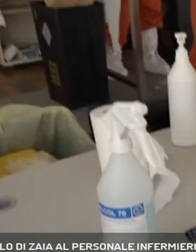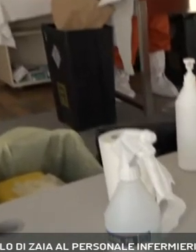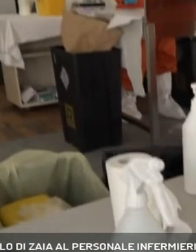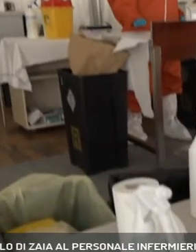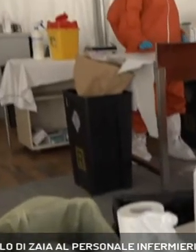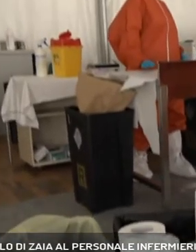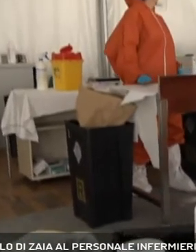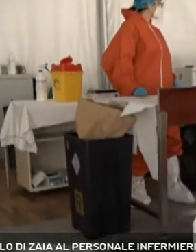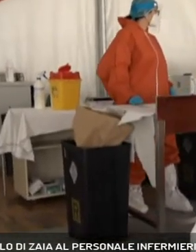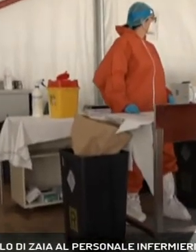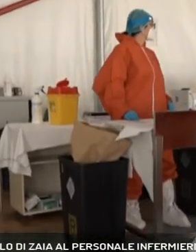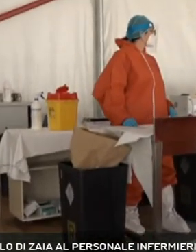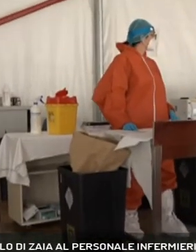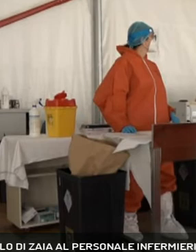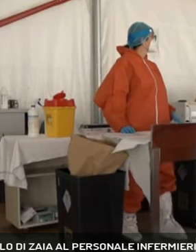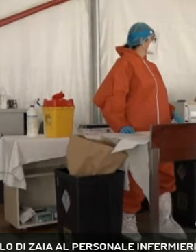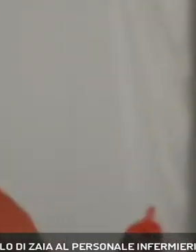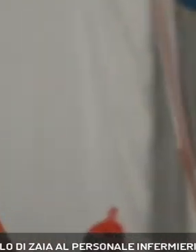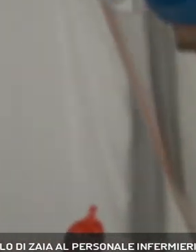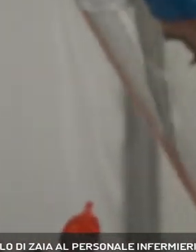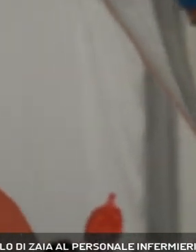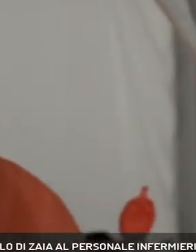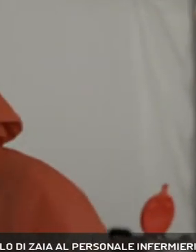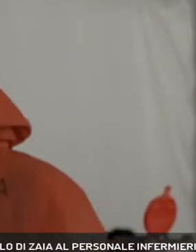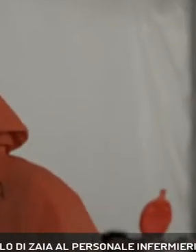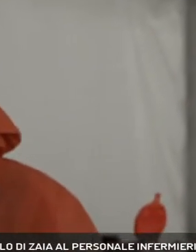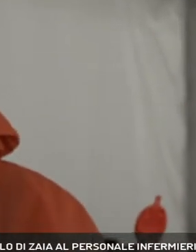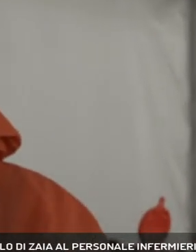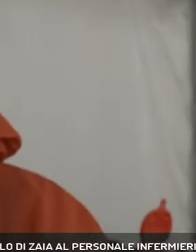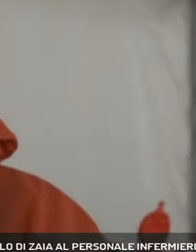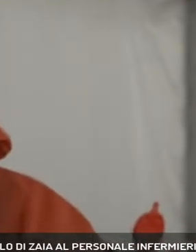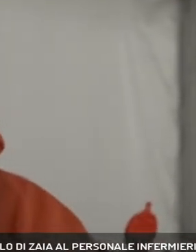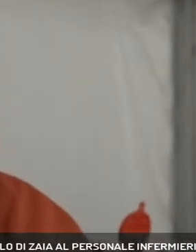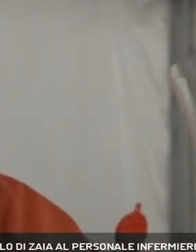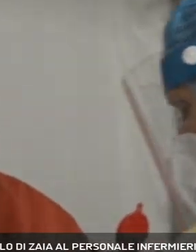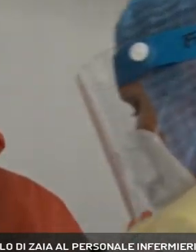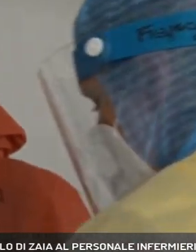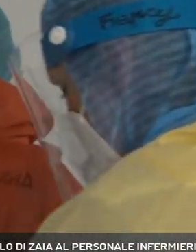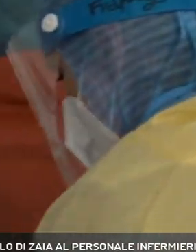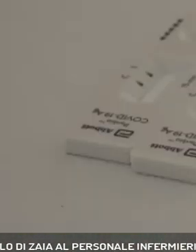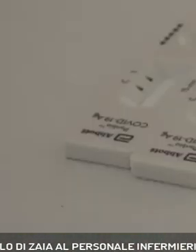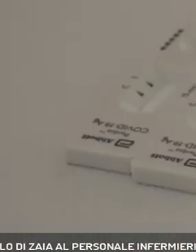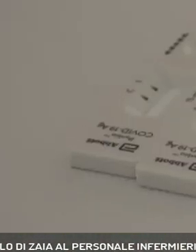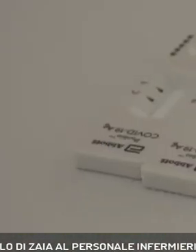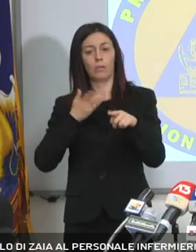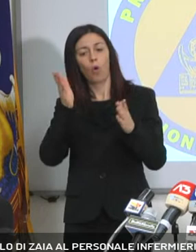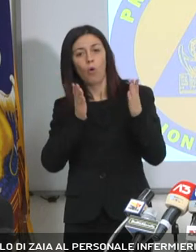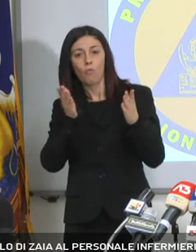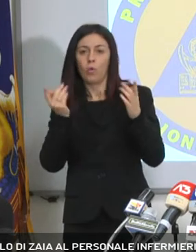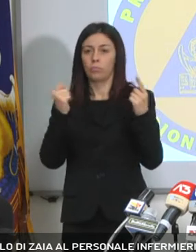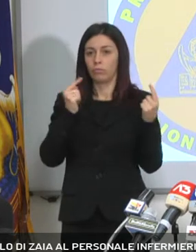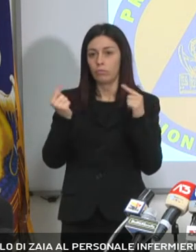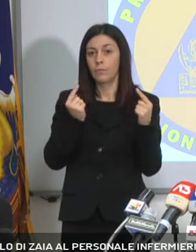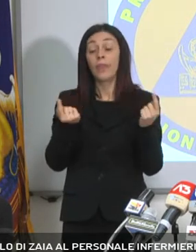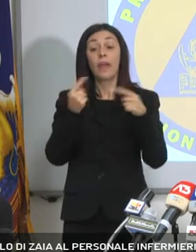generale dell'azienda sanitaria. Al momento non sono previste misure di limitazione. Altro invece è il caso in provincia di Belluno. Per